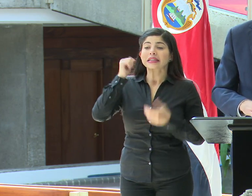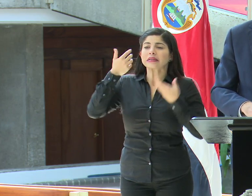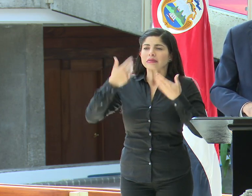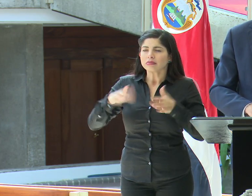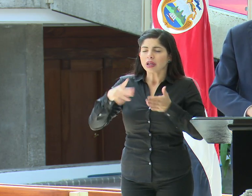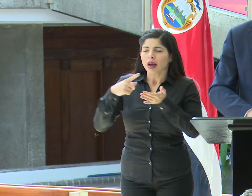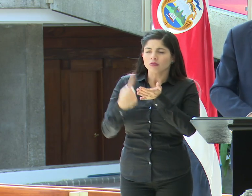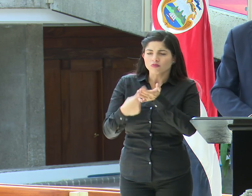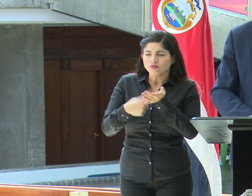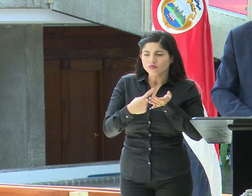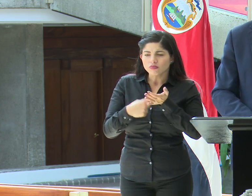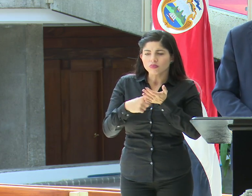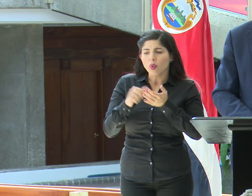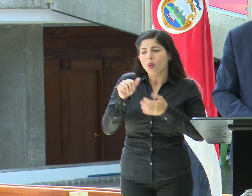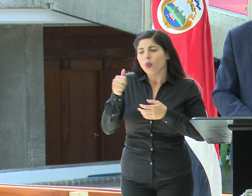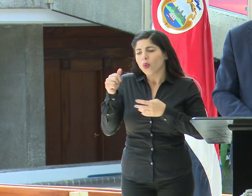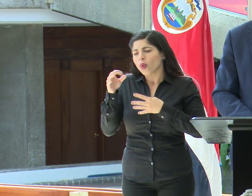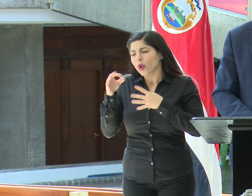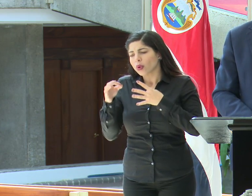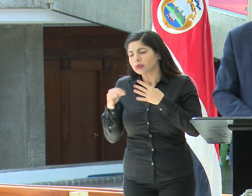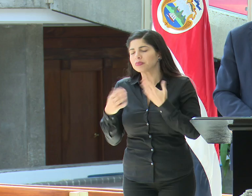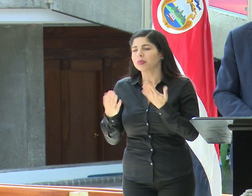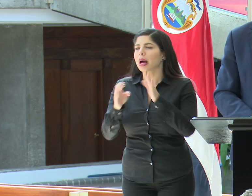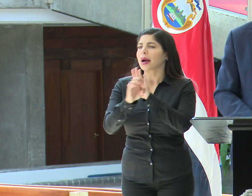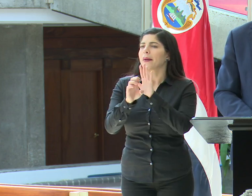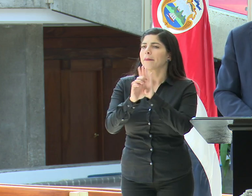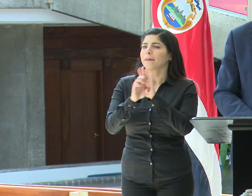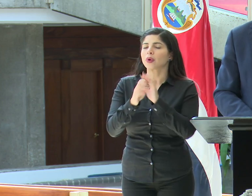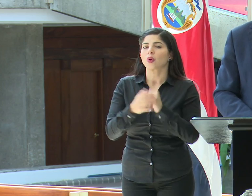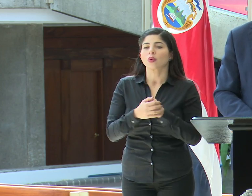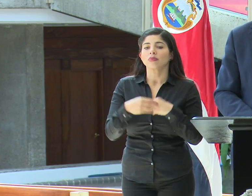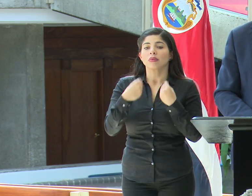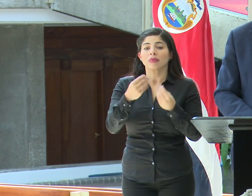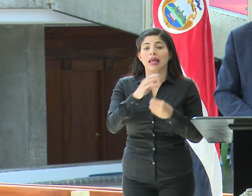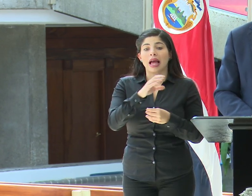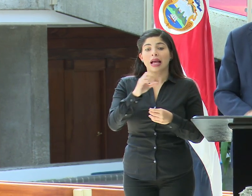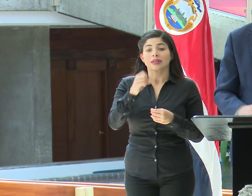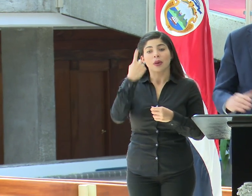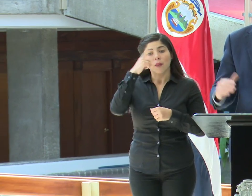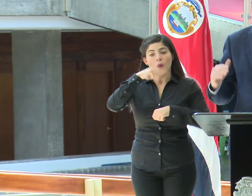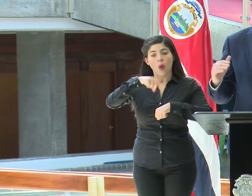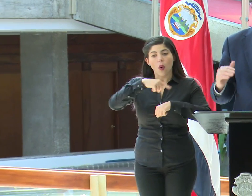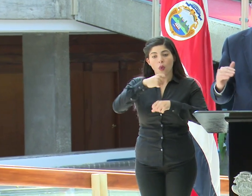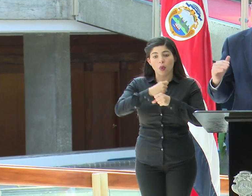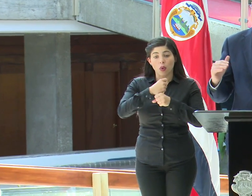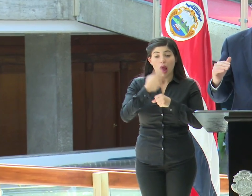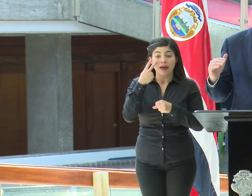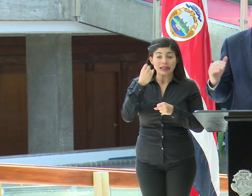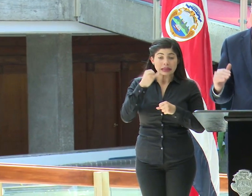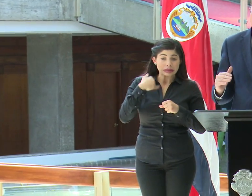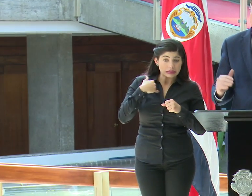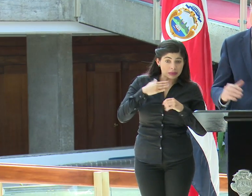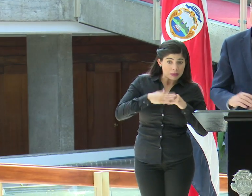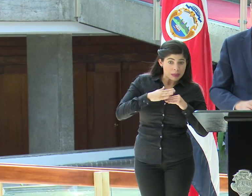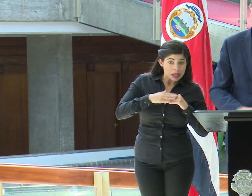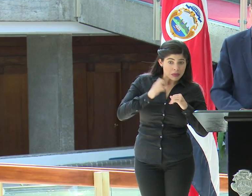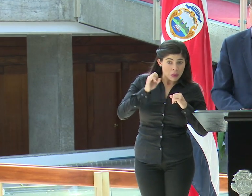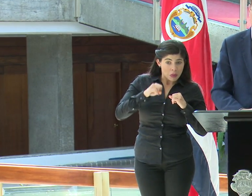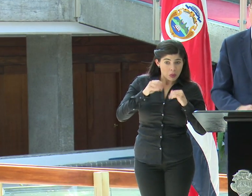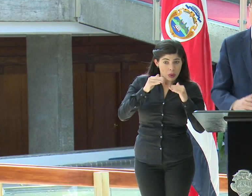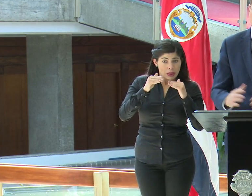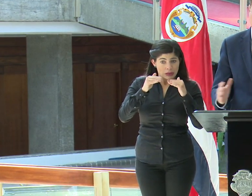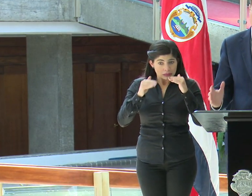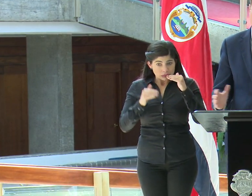discutido otras posibilidades, por ejemplo, aseguramiento por horas laboradas, ver si hay un mínimo que se puede abajar